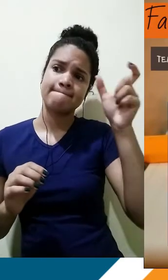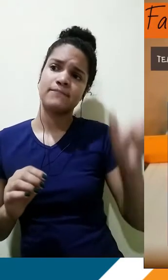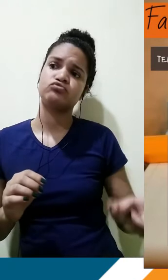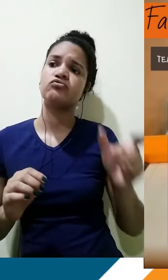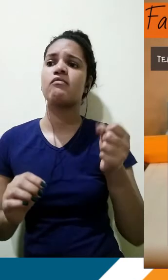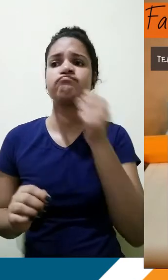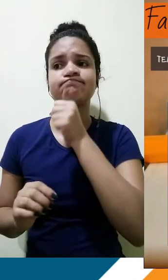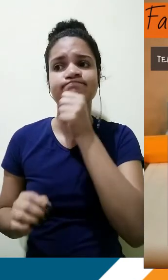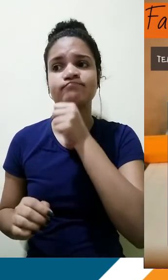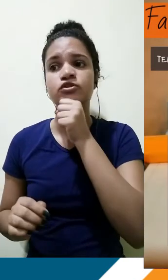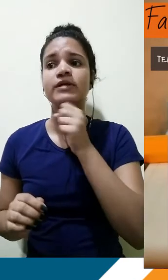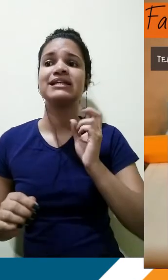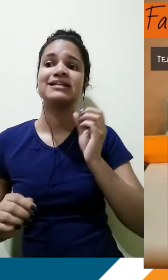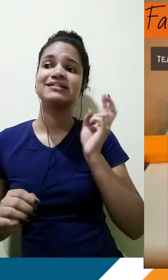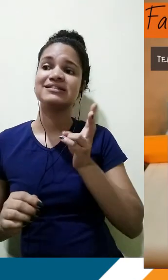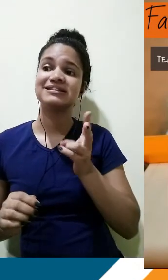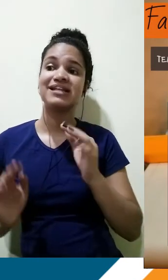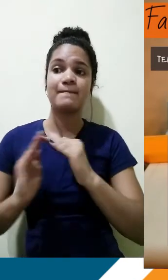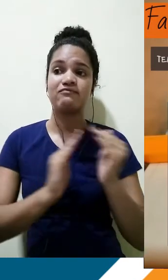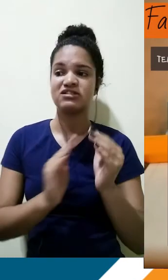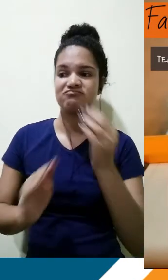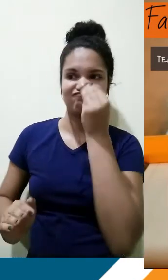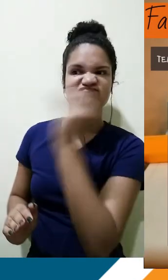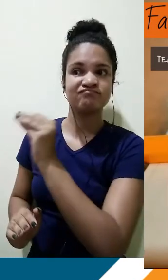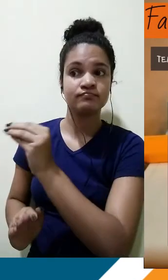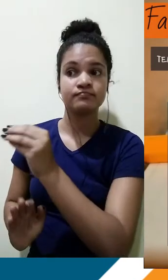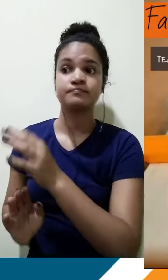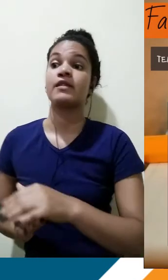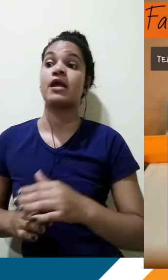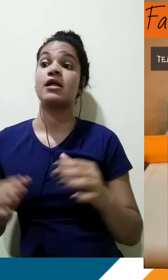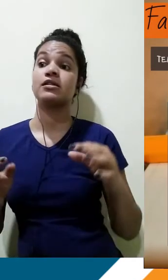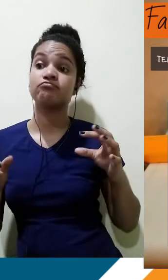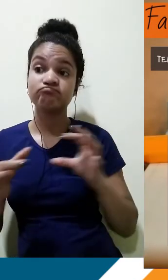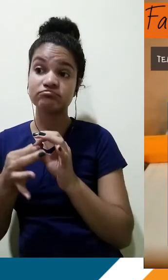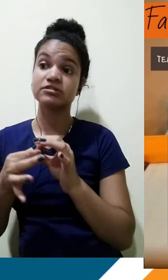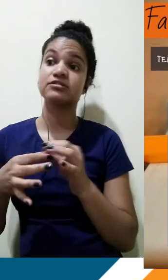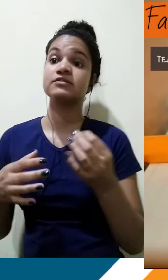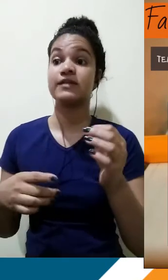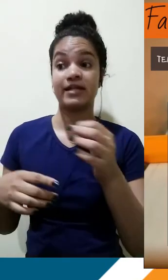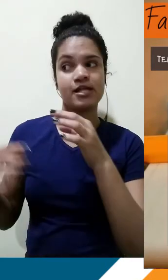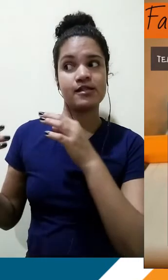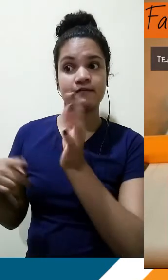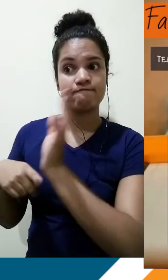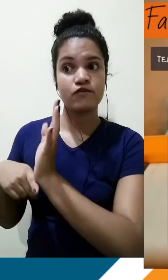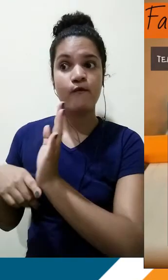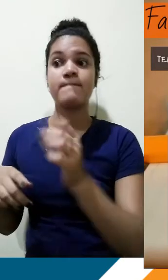ignorado pelas pessoas da vizinhança. Analogamente à trama, no cenário atual, muitos idosos, além de serem excluídos